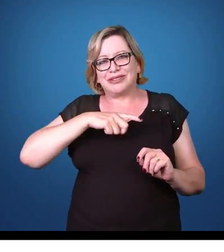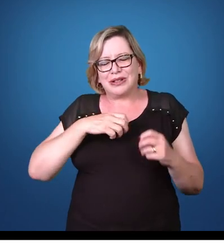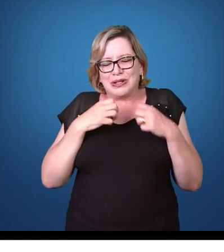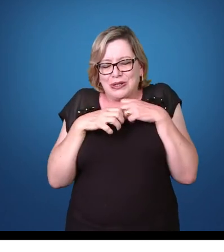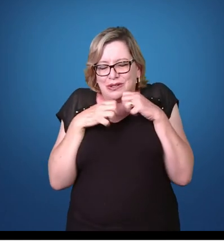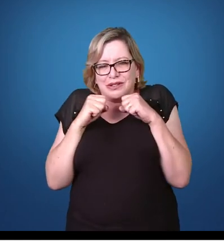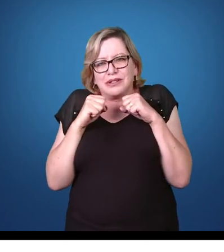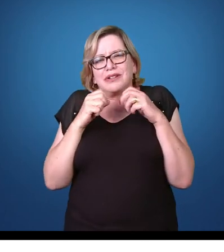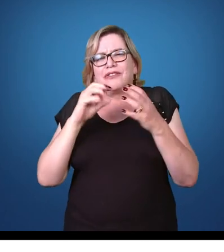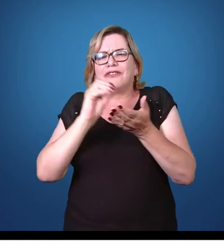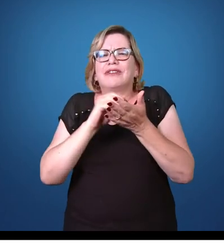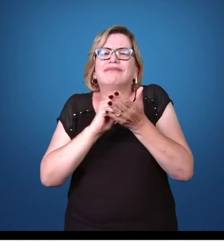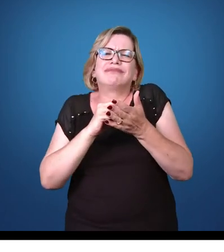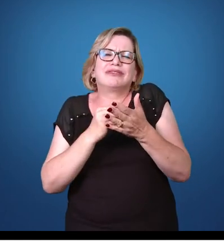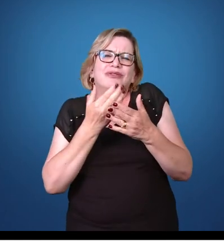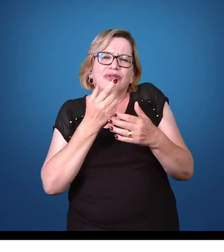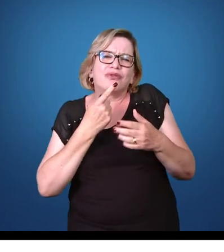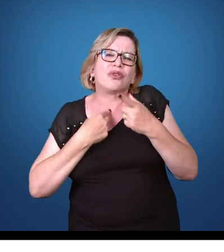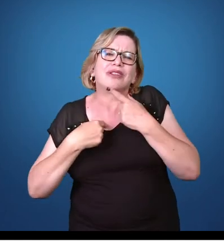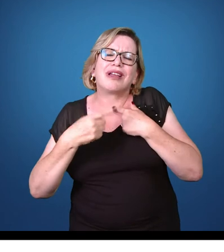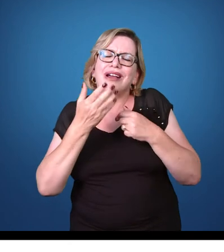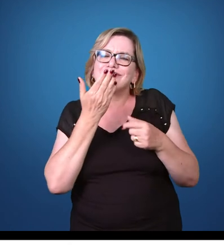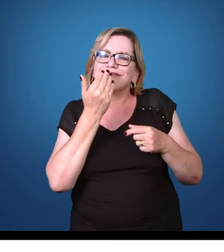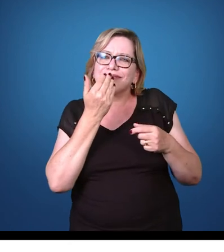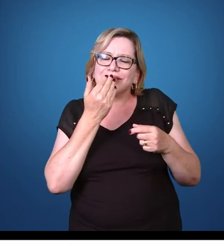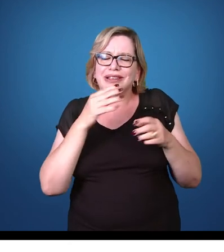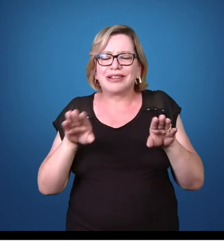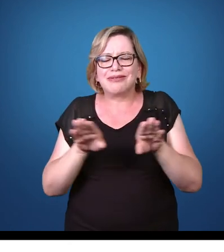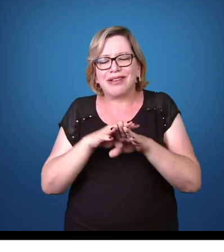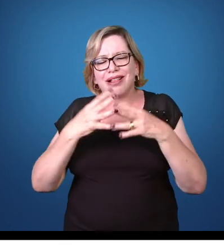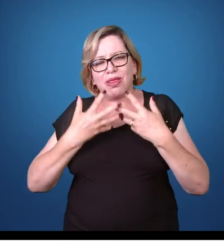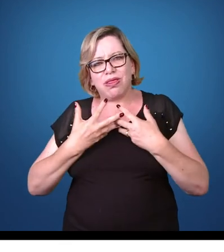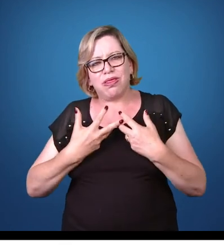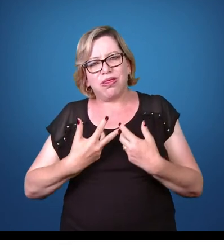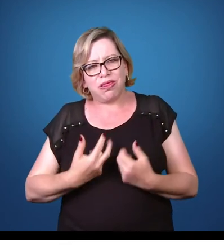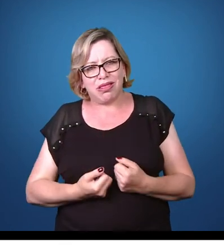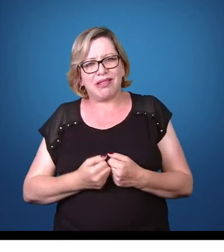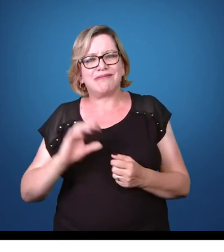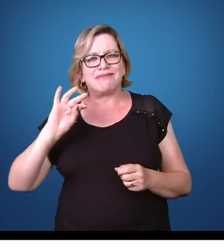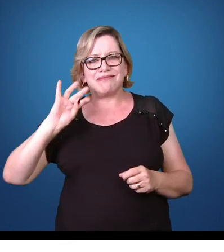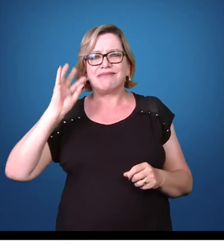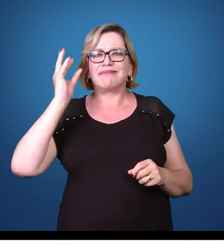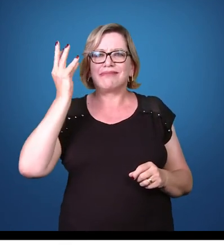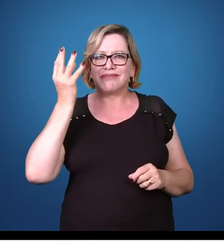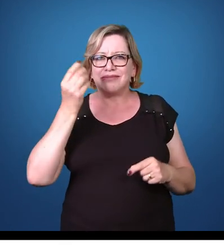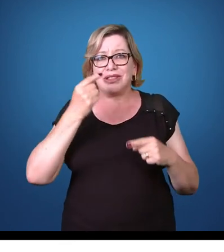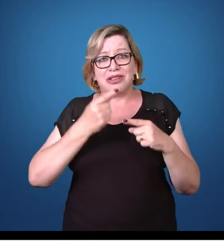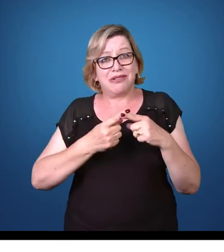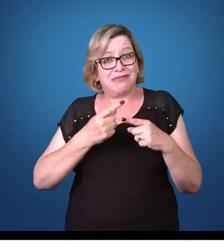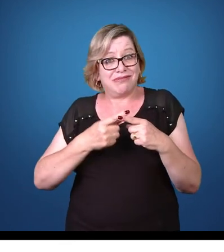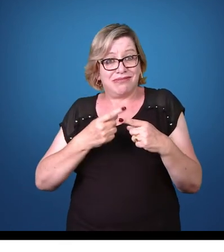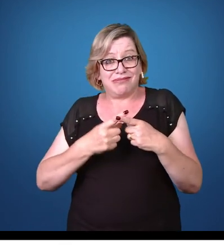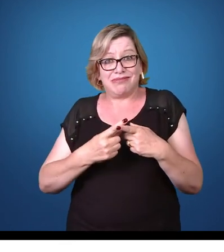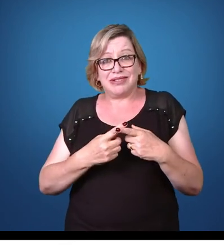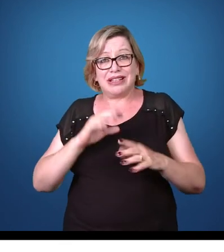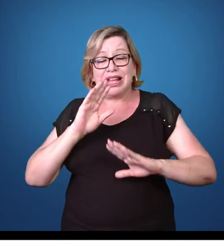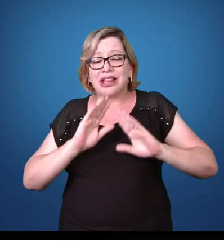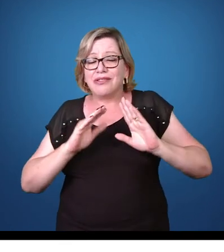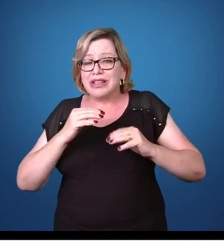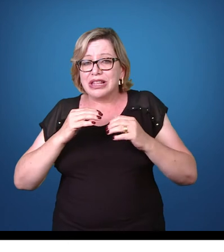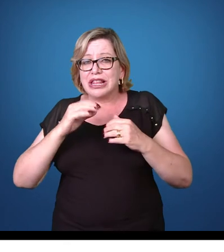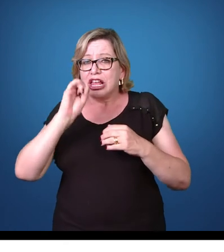calafrios, falta de apetite, pele amarelada e cansaço. Muito por conta da ação do sistema imunológico. O sistema